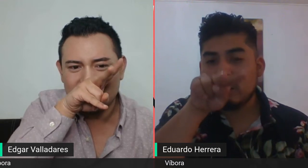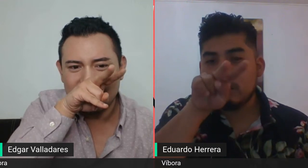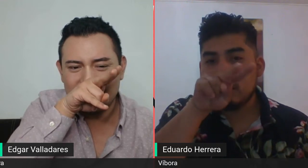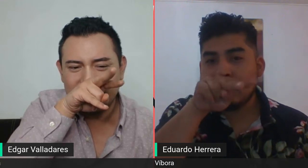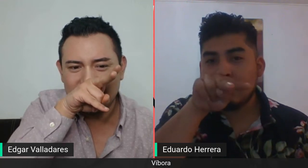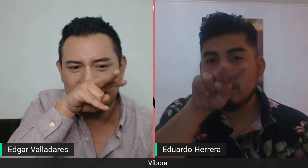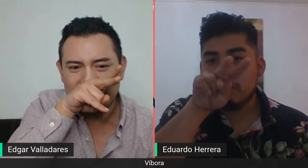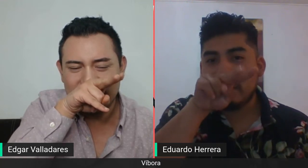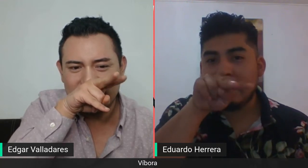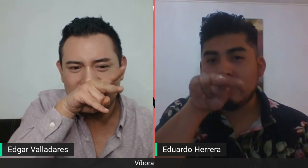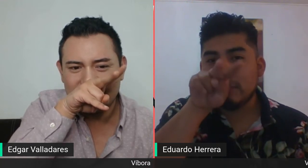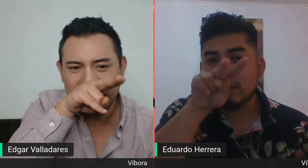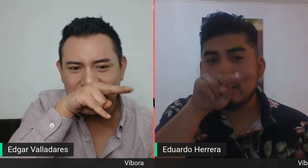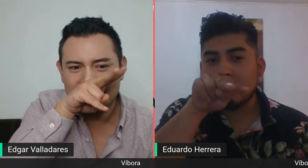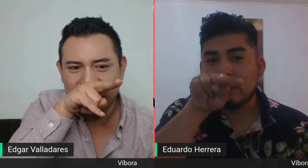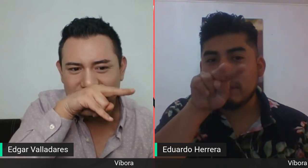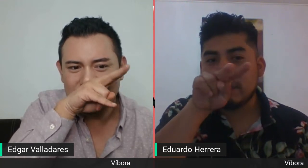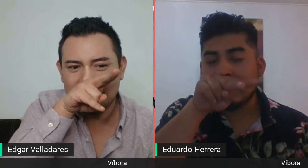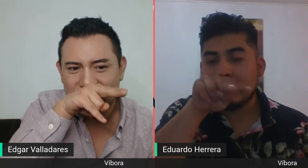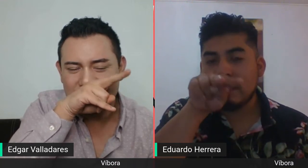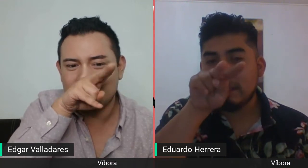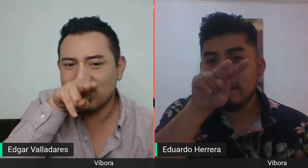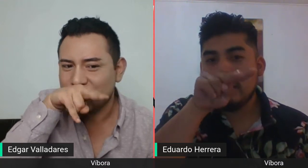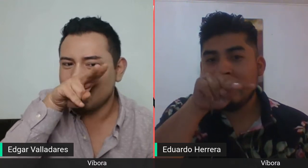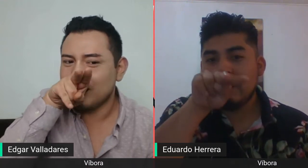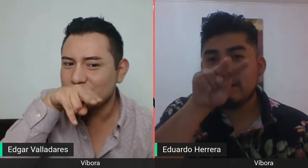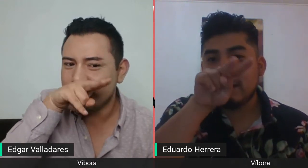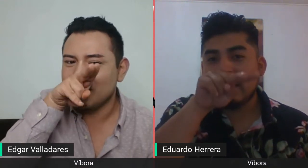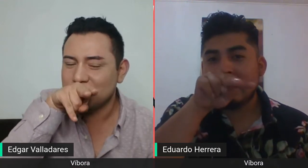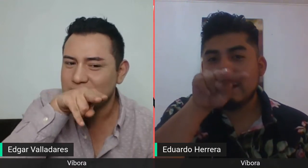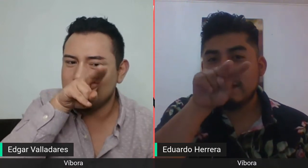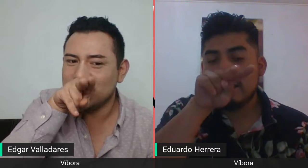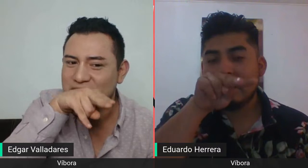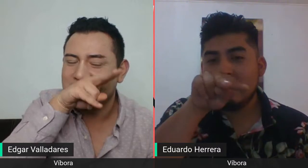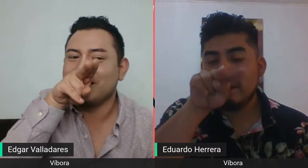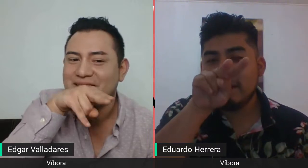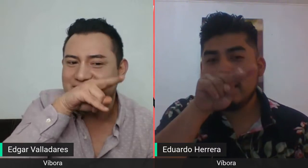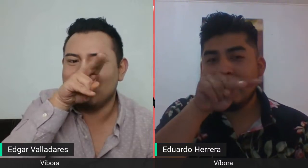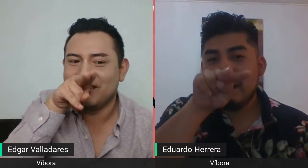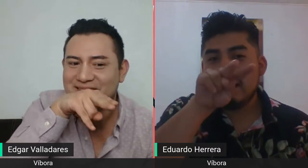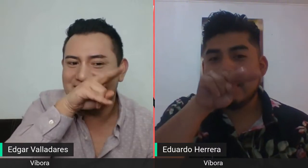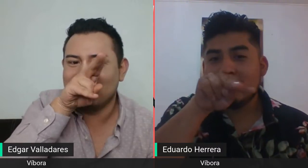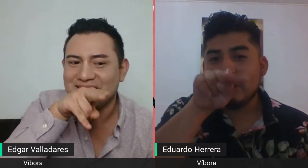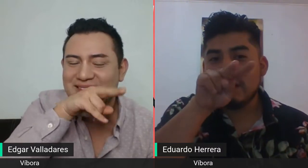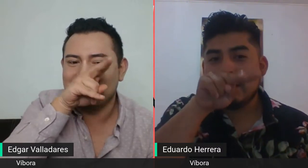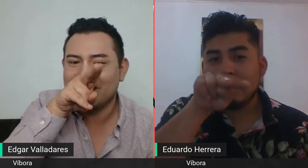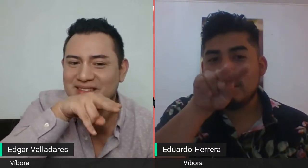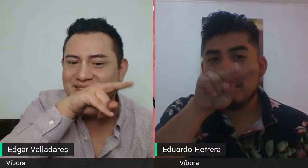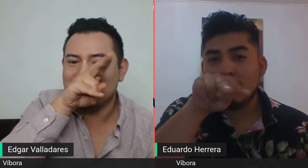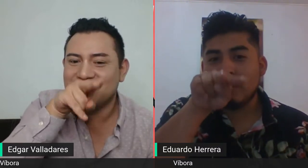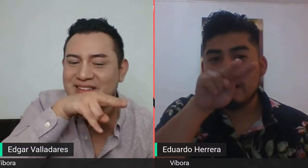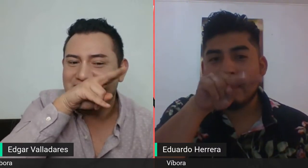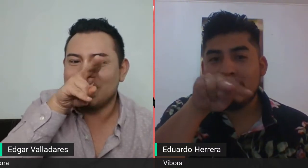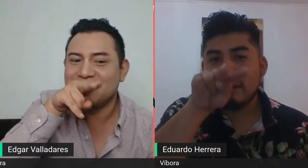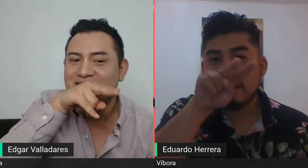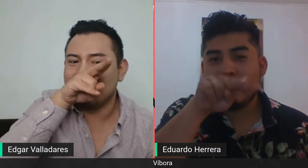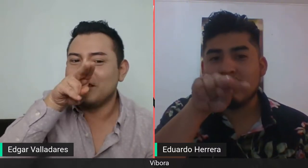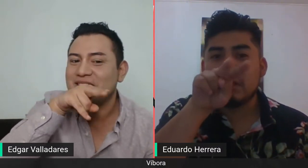pequeños círculos con ello. ¿Sale? ¿Sale? Ok. Y esto es víbora o